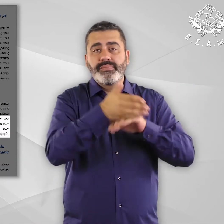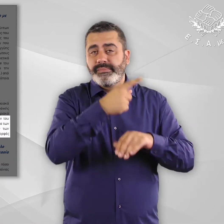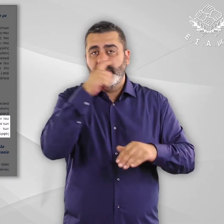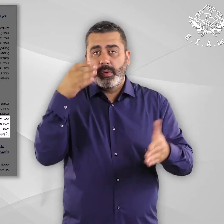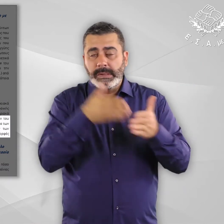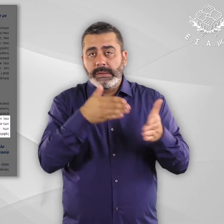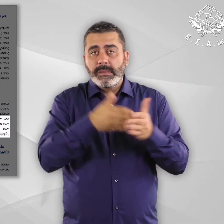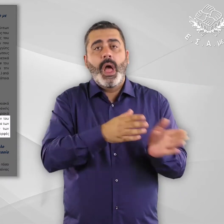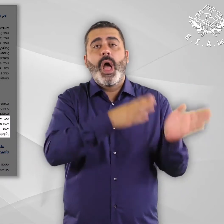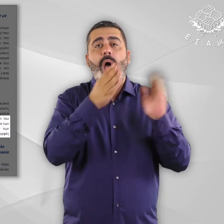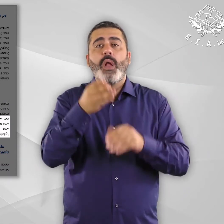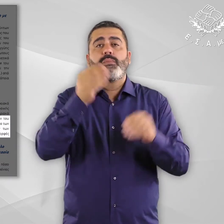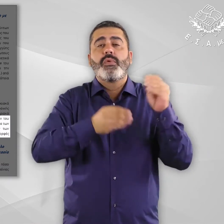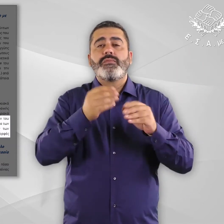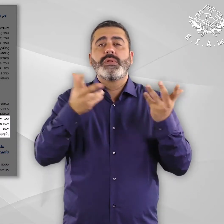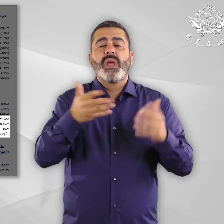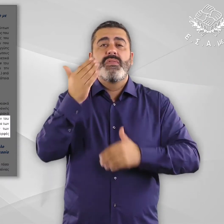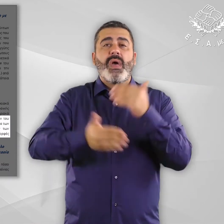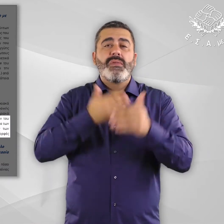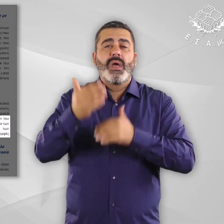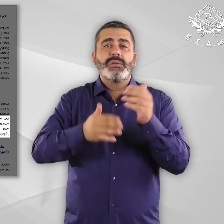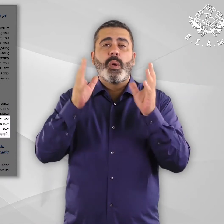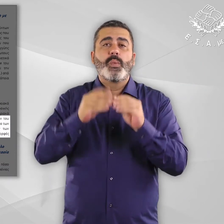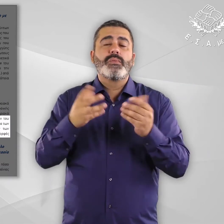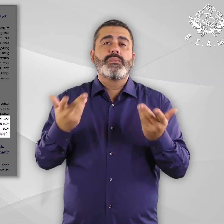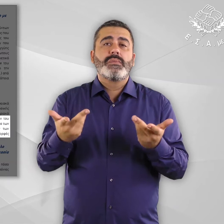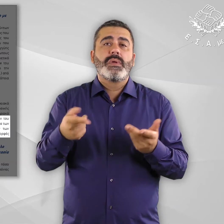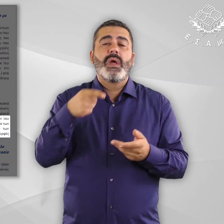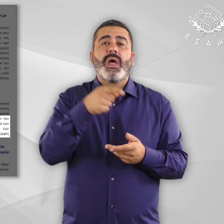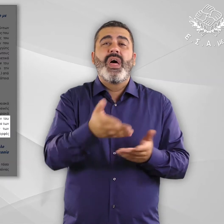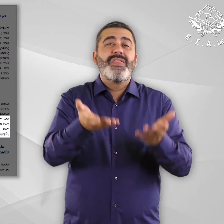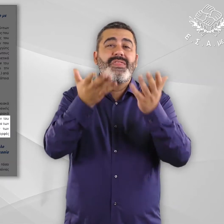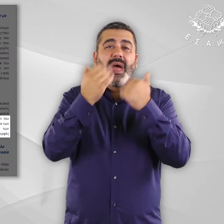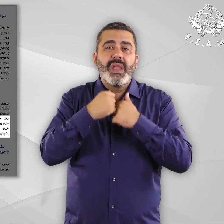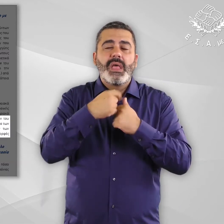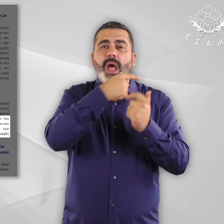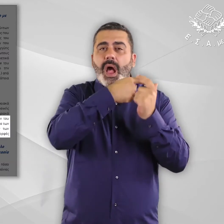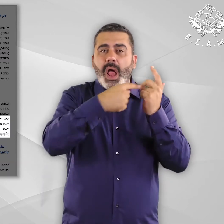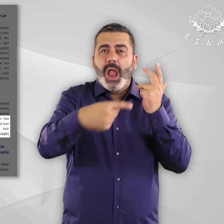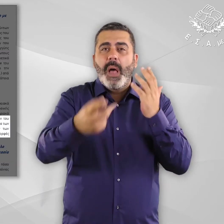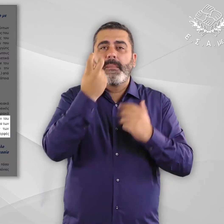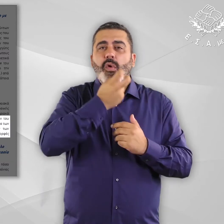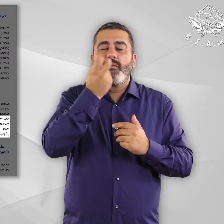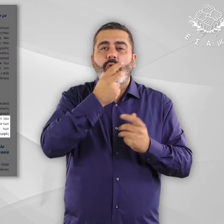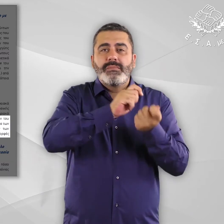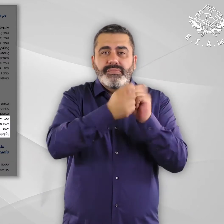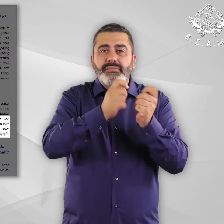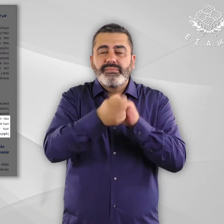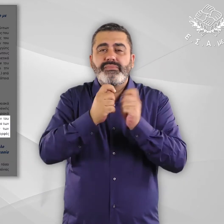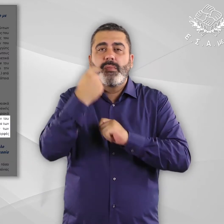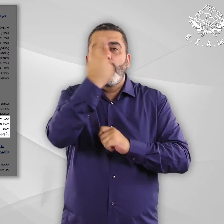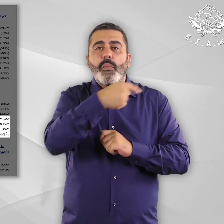κτηριακής προσβασιμότητας, βασικό πρόβλημα των διαδικασιών ασύλου αποτελεί και η μη διάθεση όλων των αναγκαίων